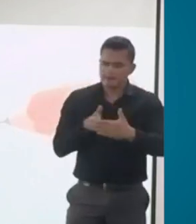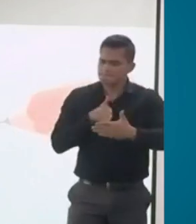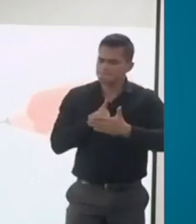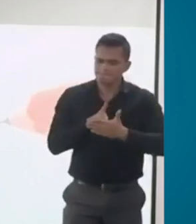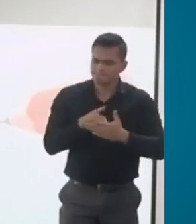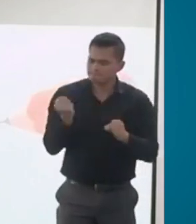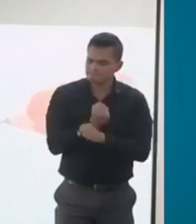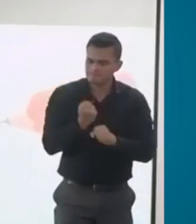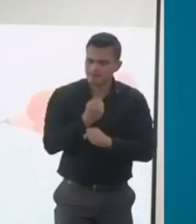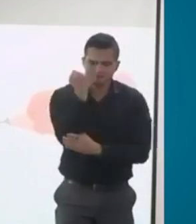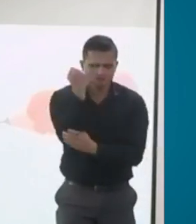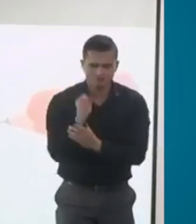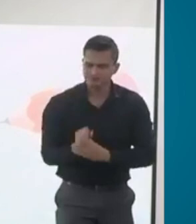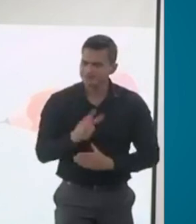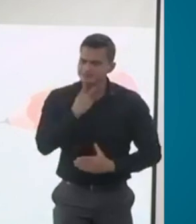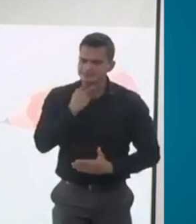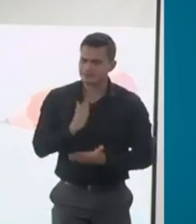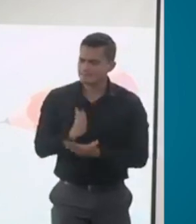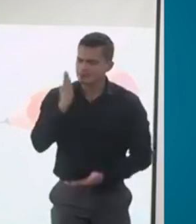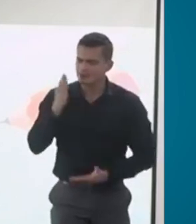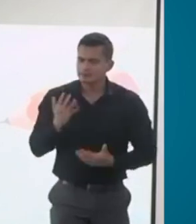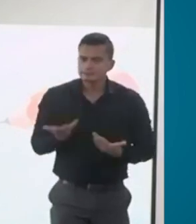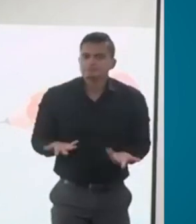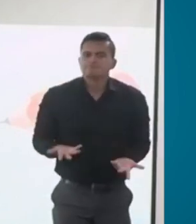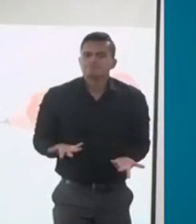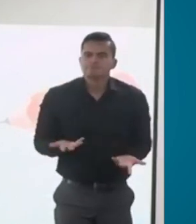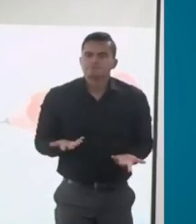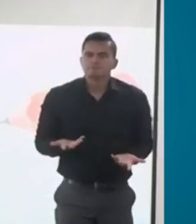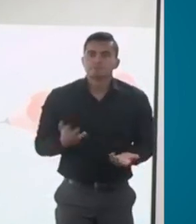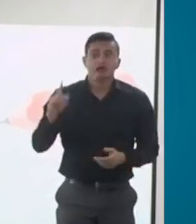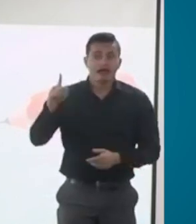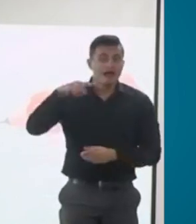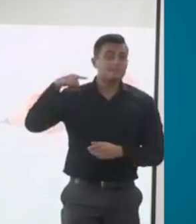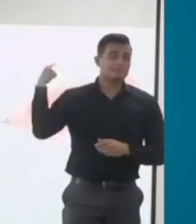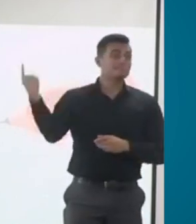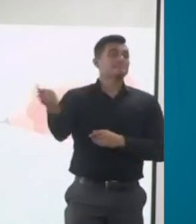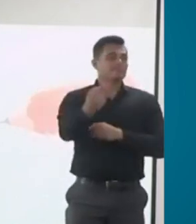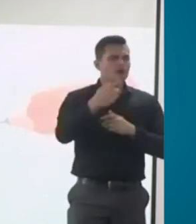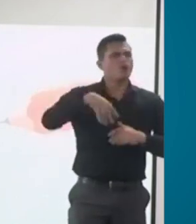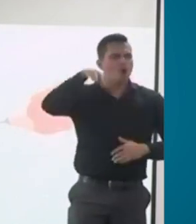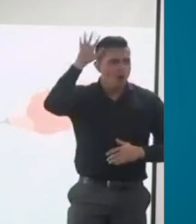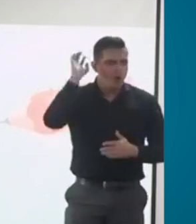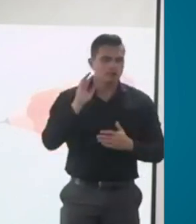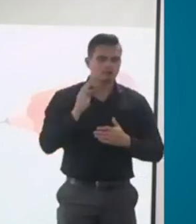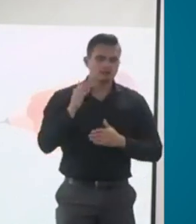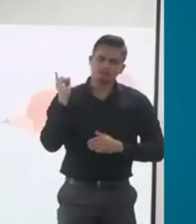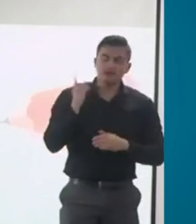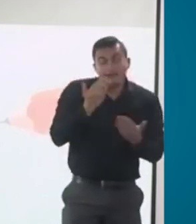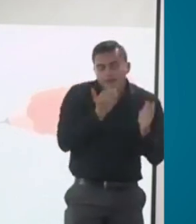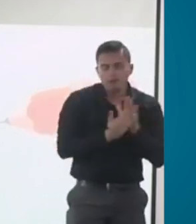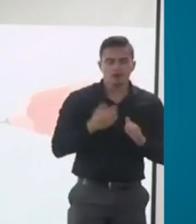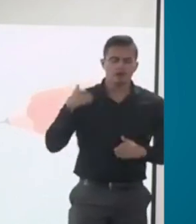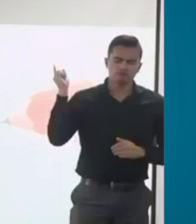generalmente la compensación es mucho menor al salario de vengado previamente.